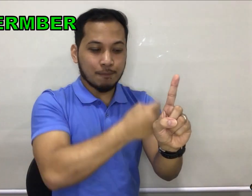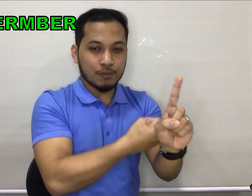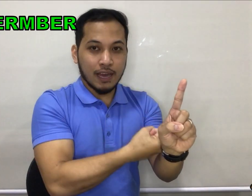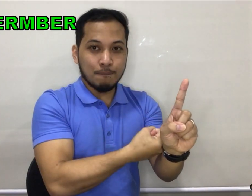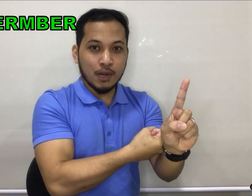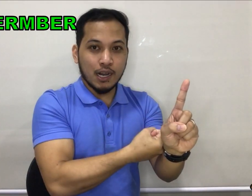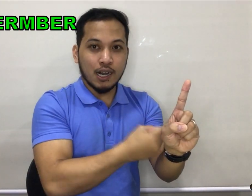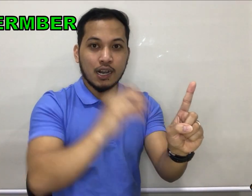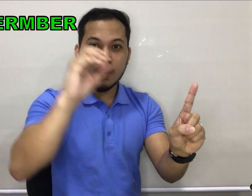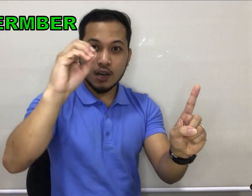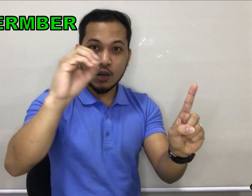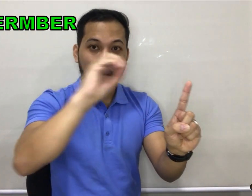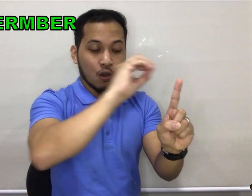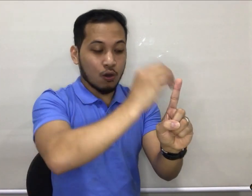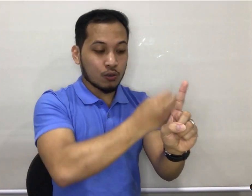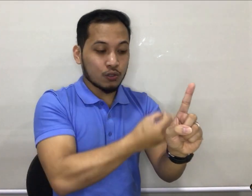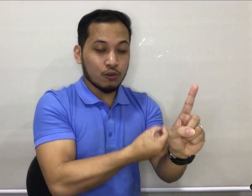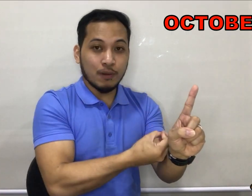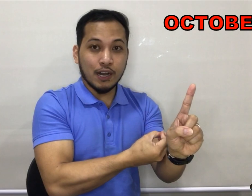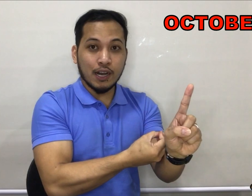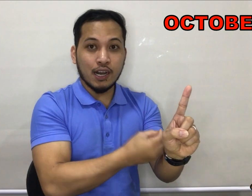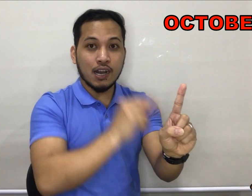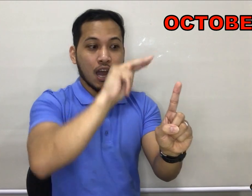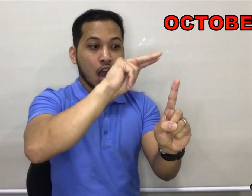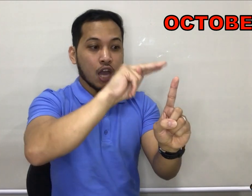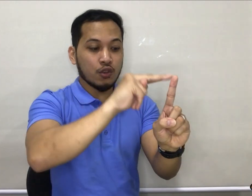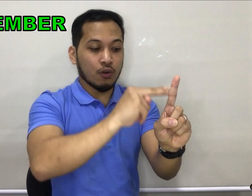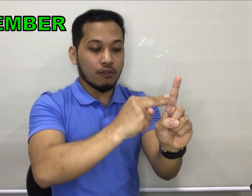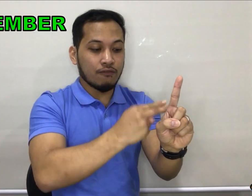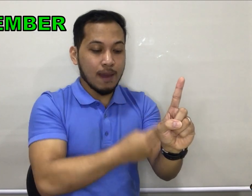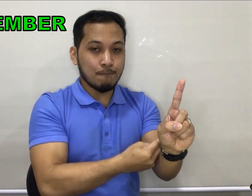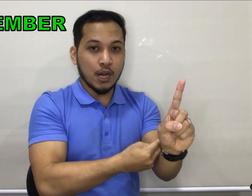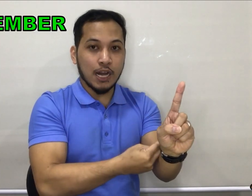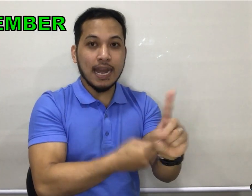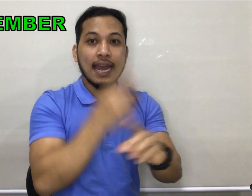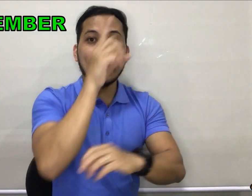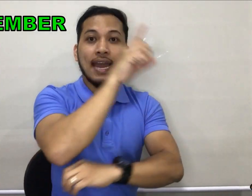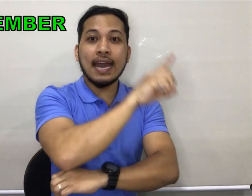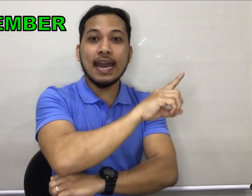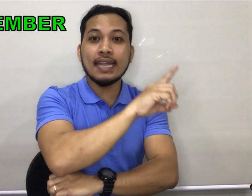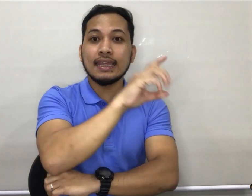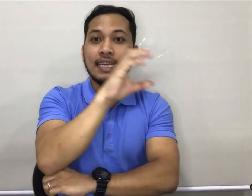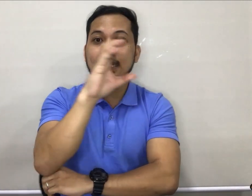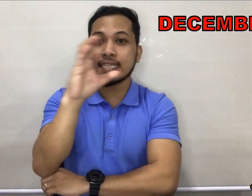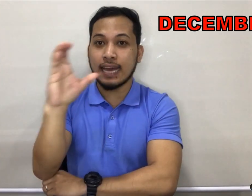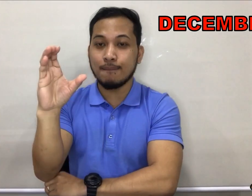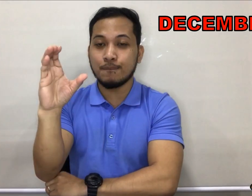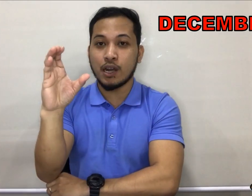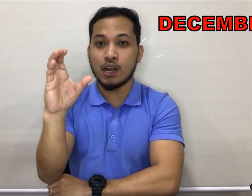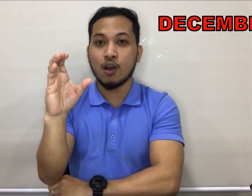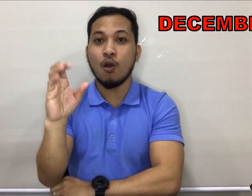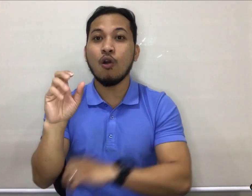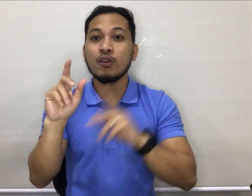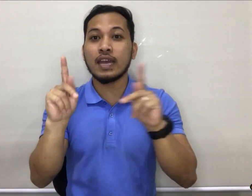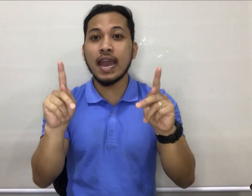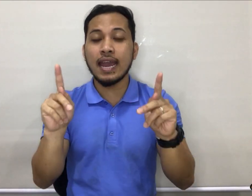September. October. November. And December. Okay.